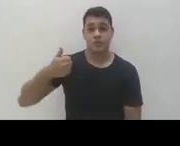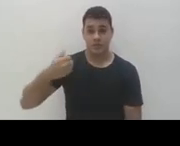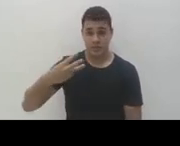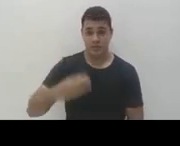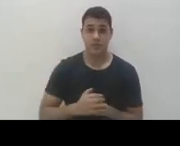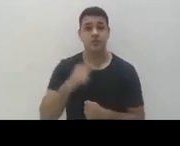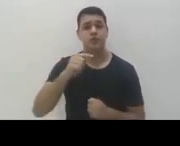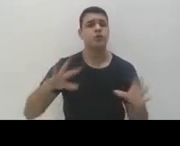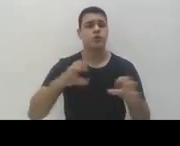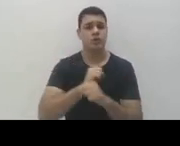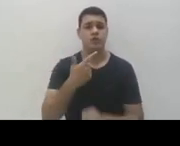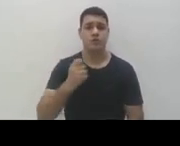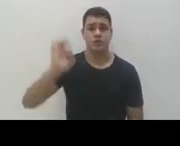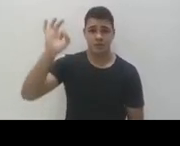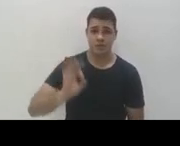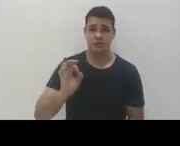20%.